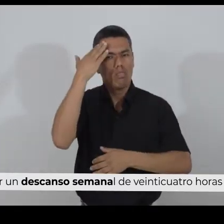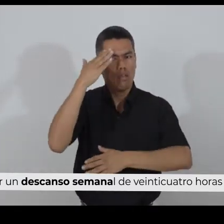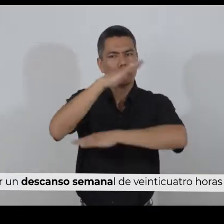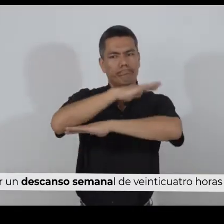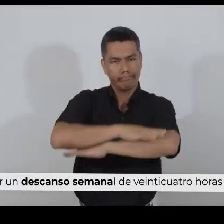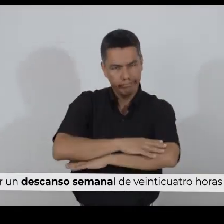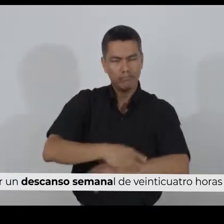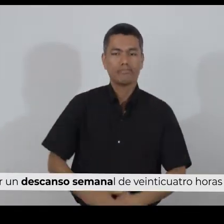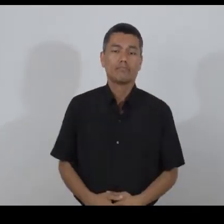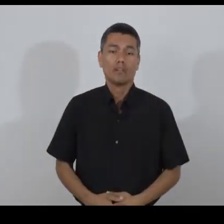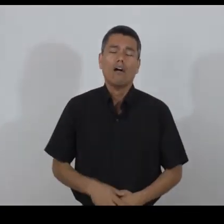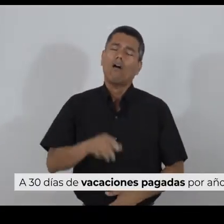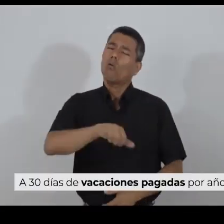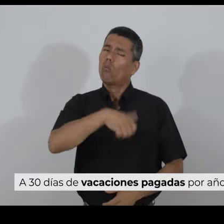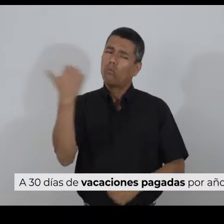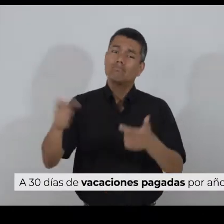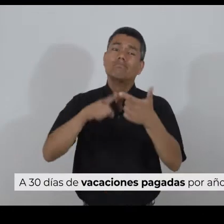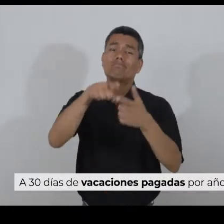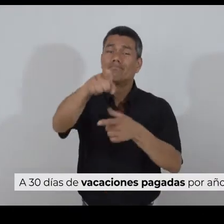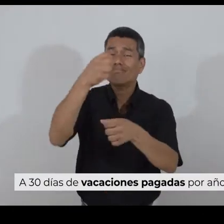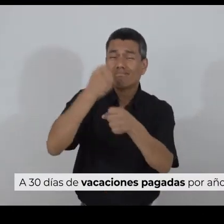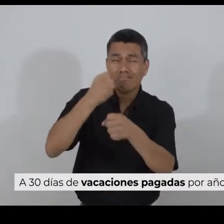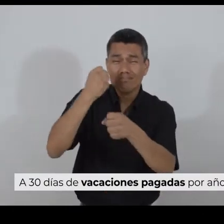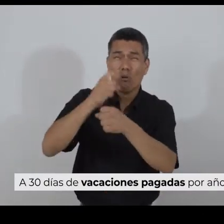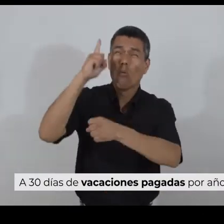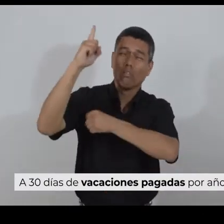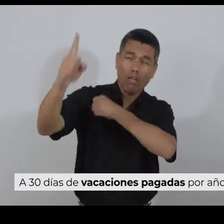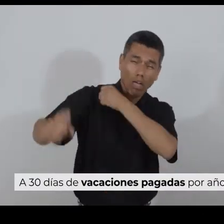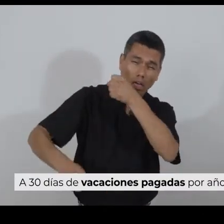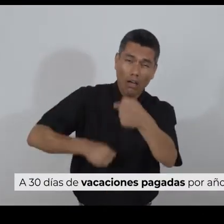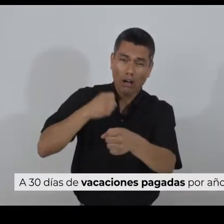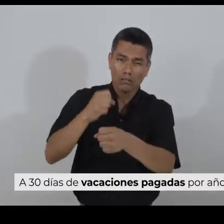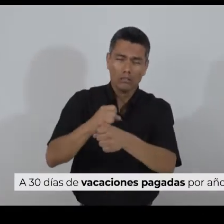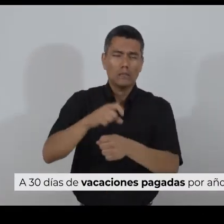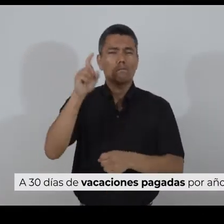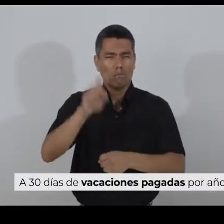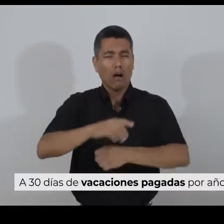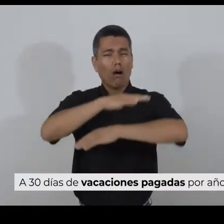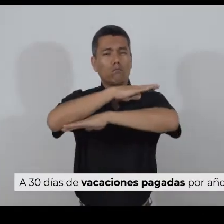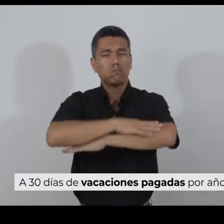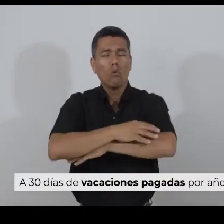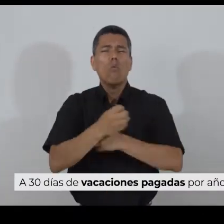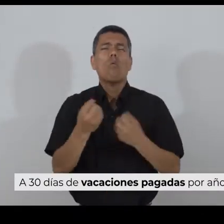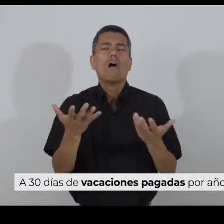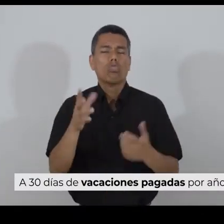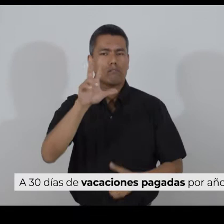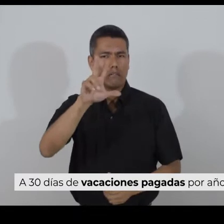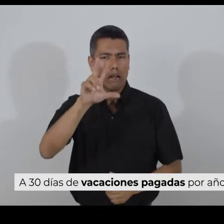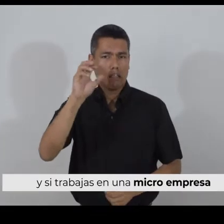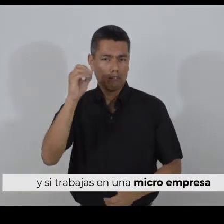a 30 días de vacaciones pagadas por año. Y